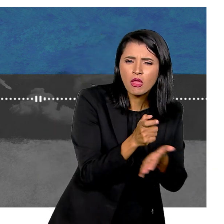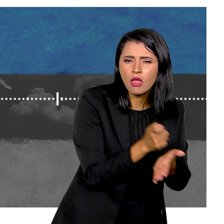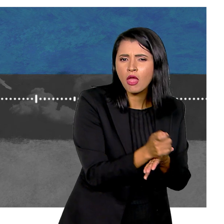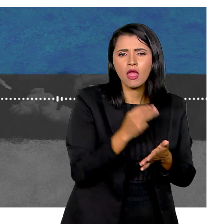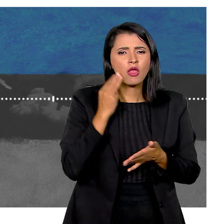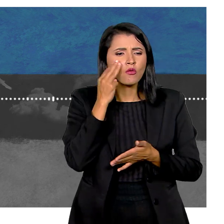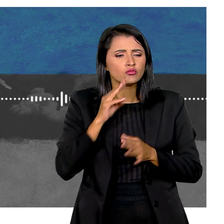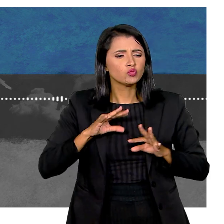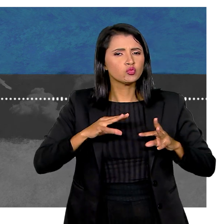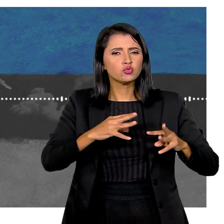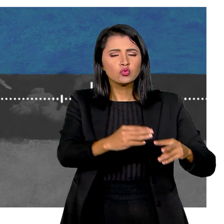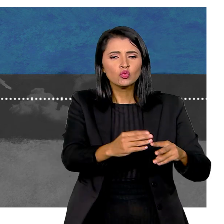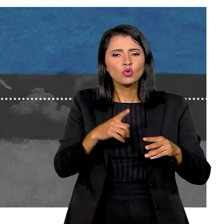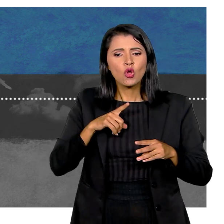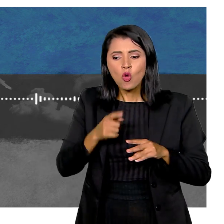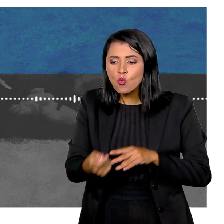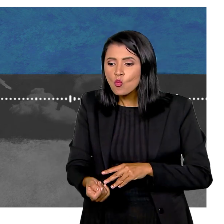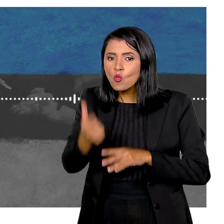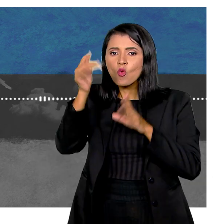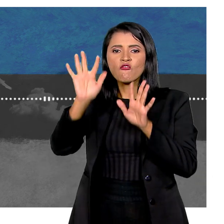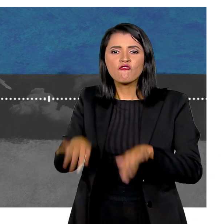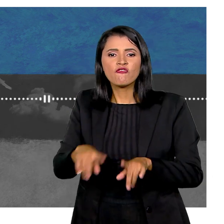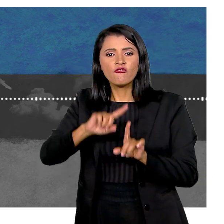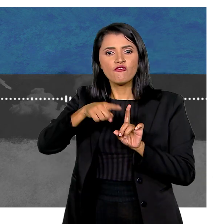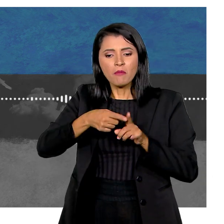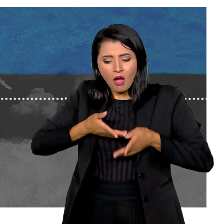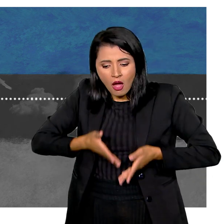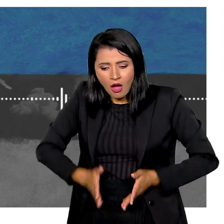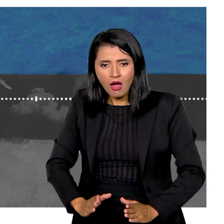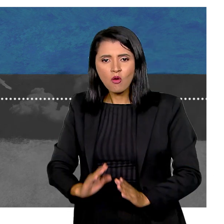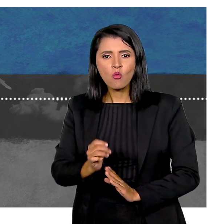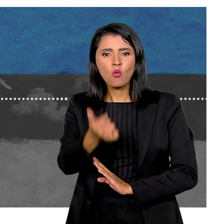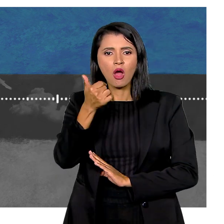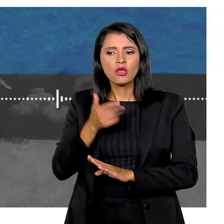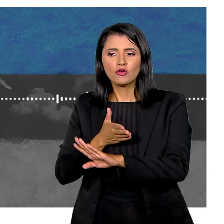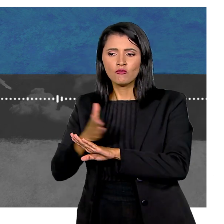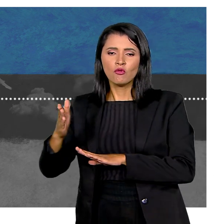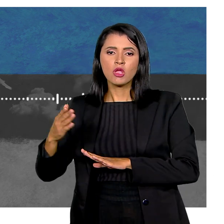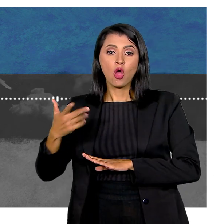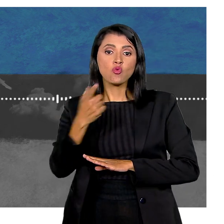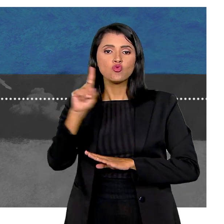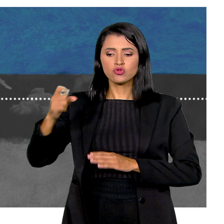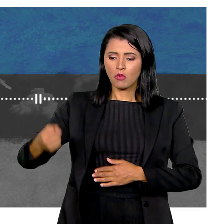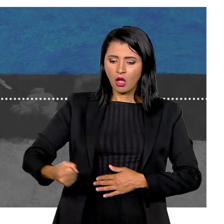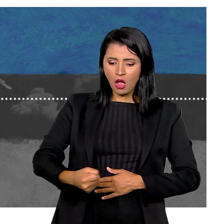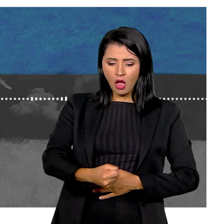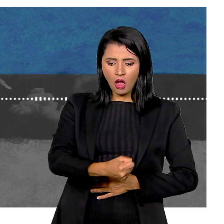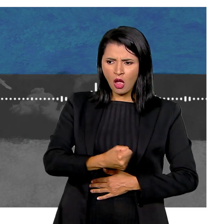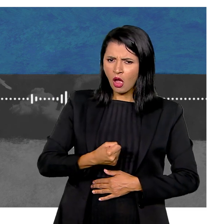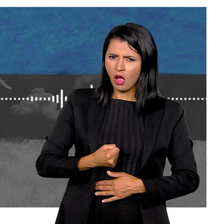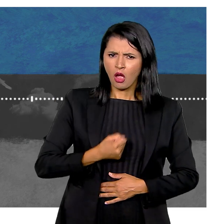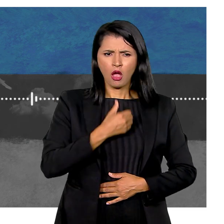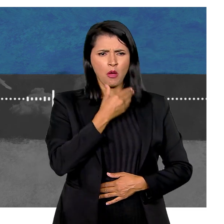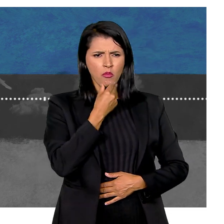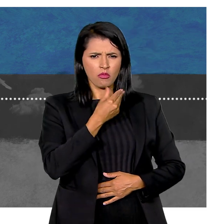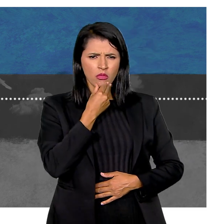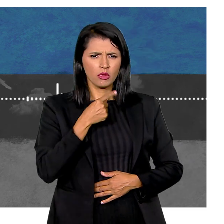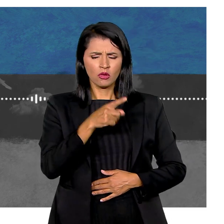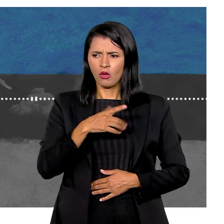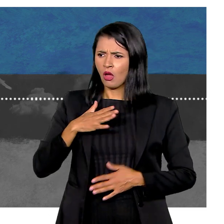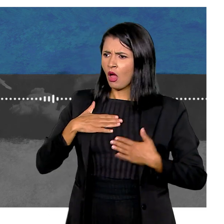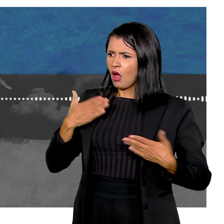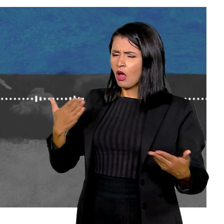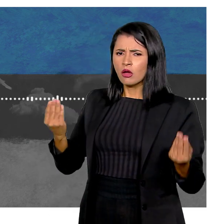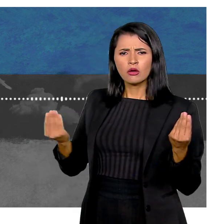tudo, né O enxoval Quando eu tava quase no final da gravidez Por fazer umas últimas ultrassons E falaram que era um menino